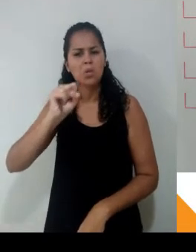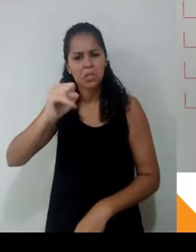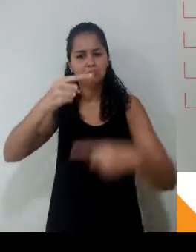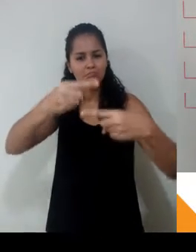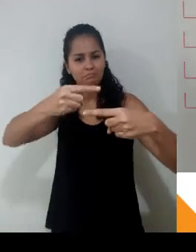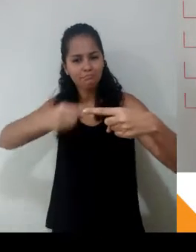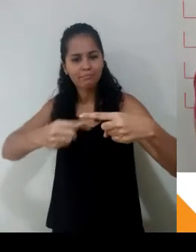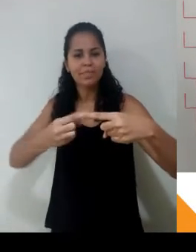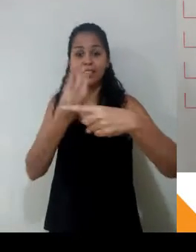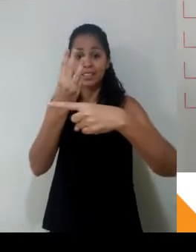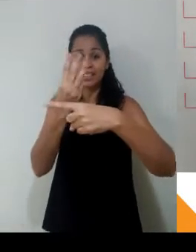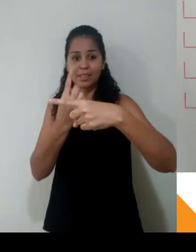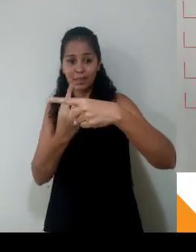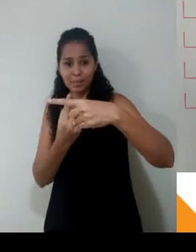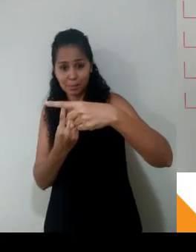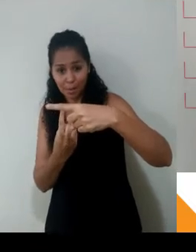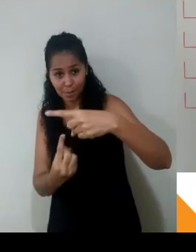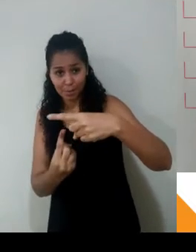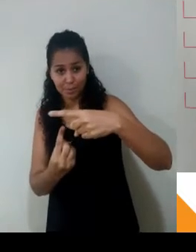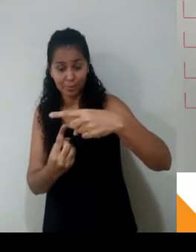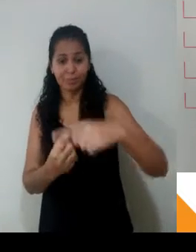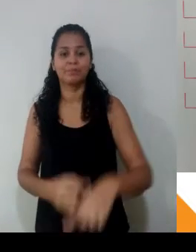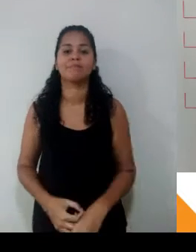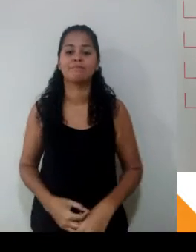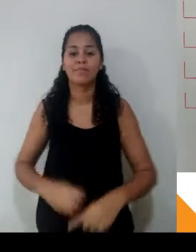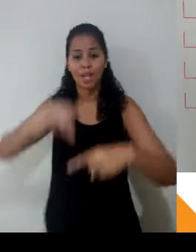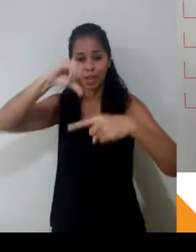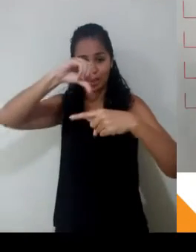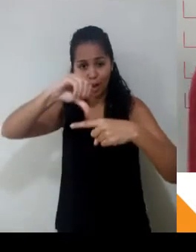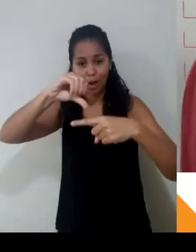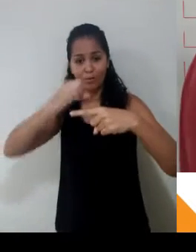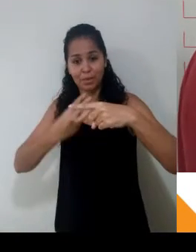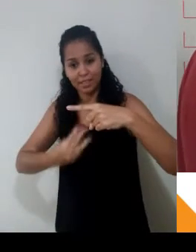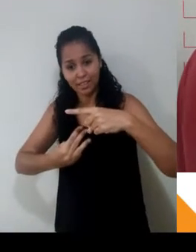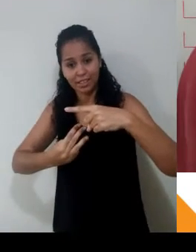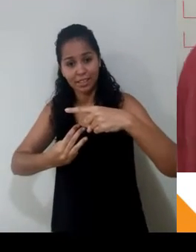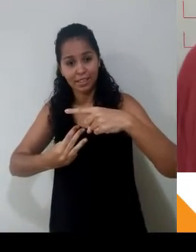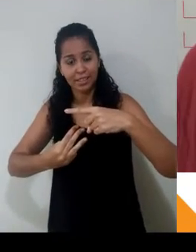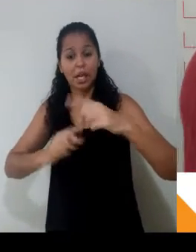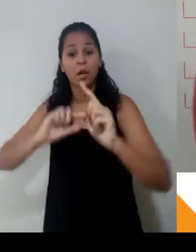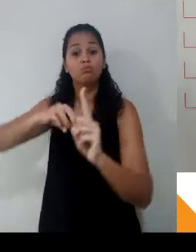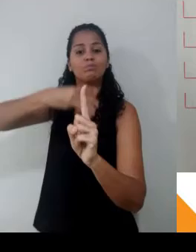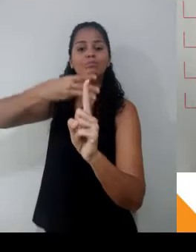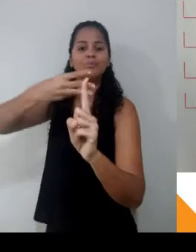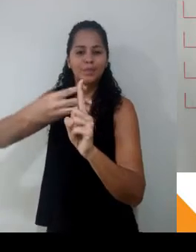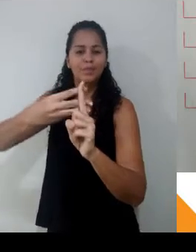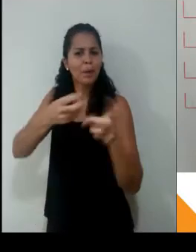um. A razão que a gente tinha aqui, é de nove pra três. É o triplo, não é? E aí repara. Quando